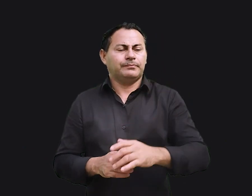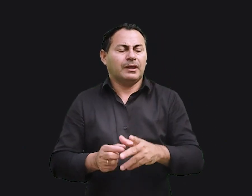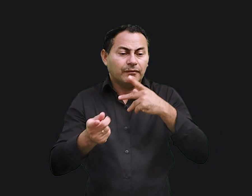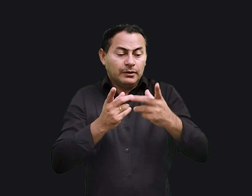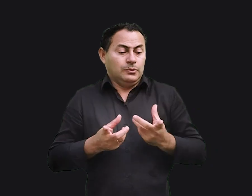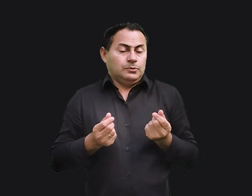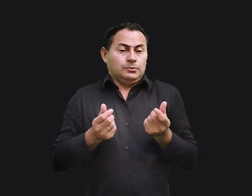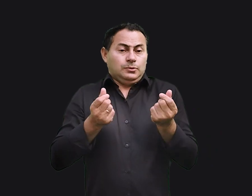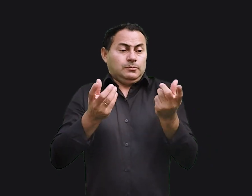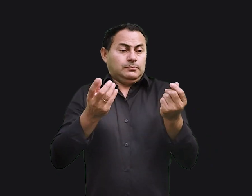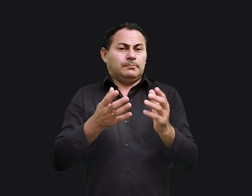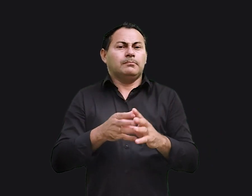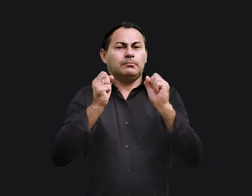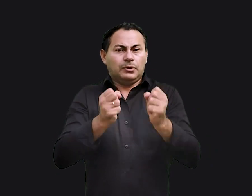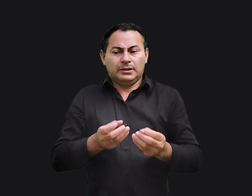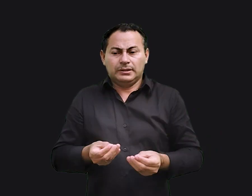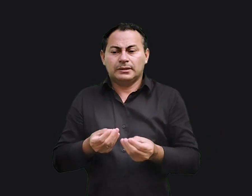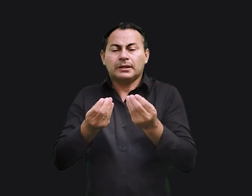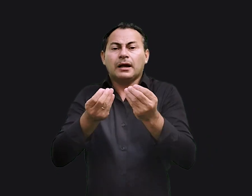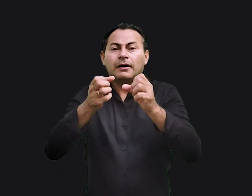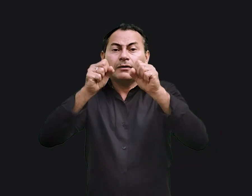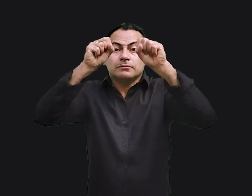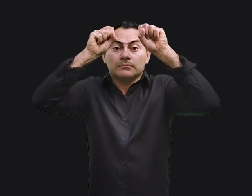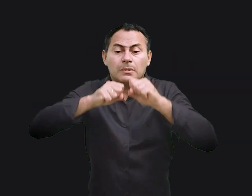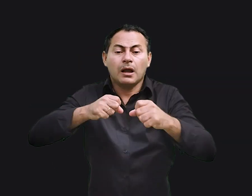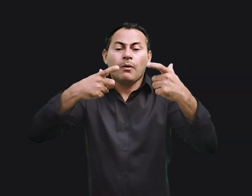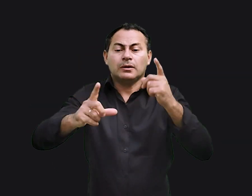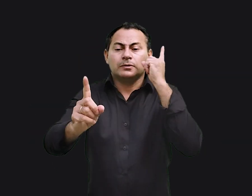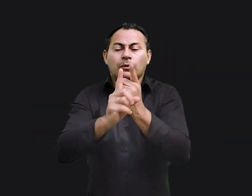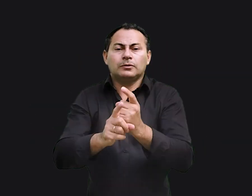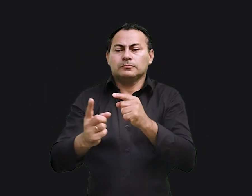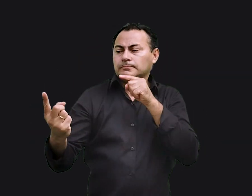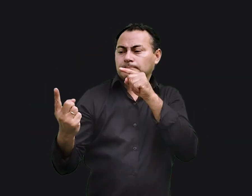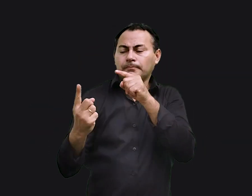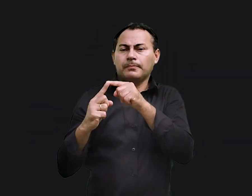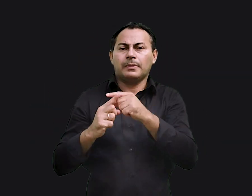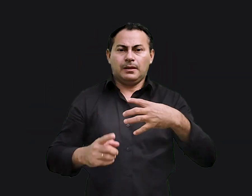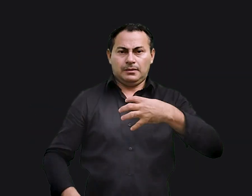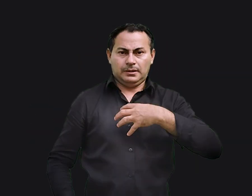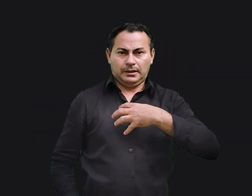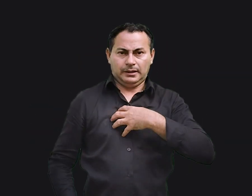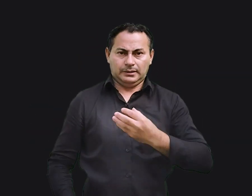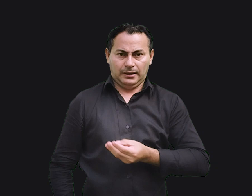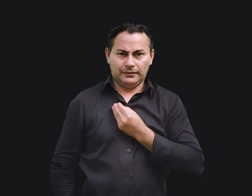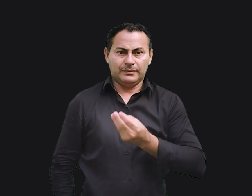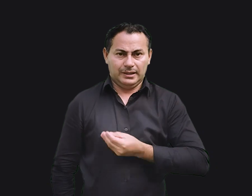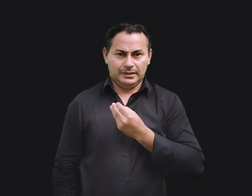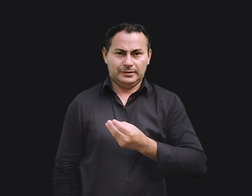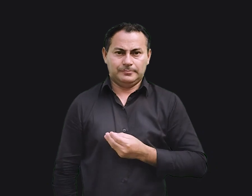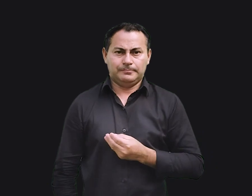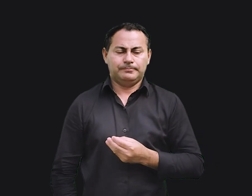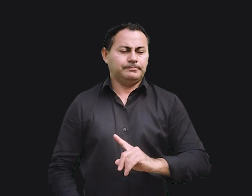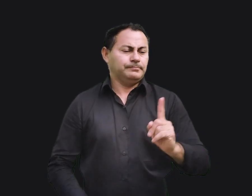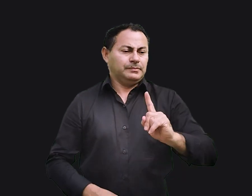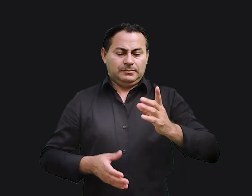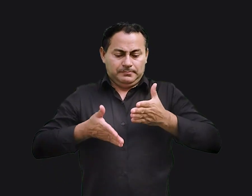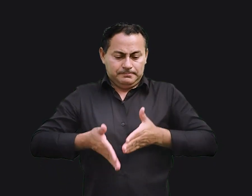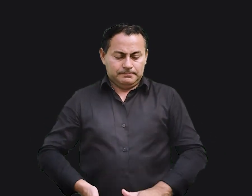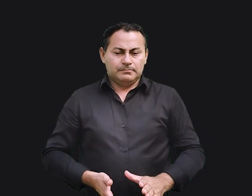de tanta riqueza, poderiam dar esse testemunho sobre onde encontrar o propósito e o sentido da vida. Não nascemos para